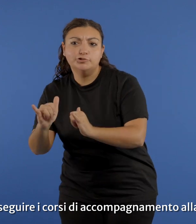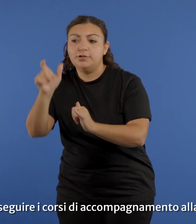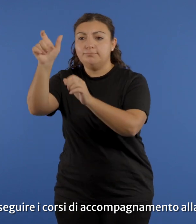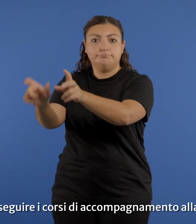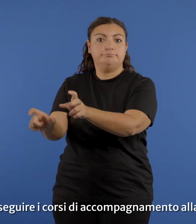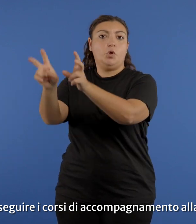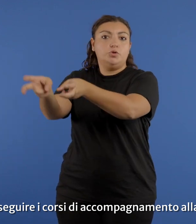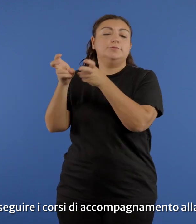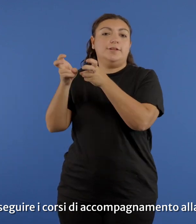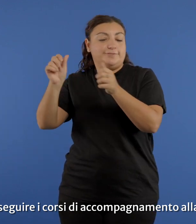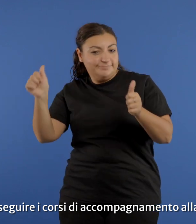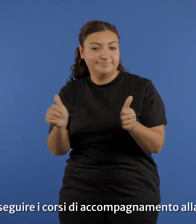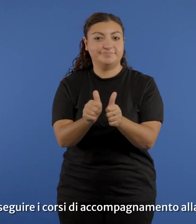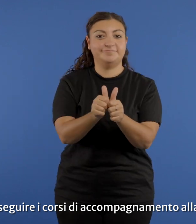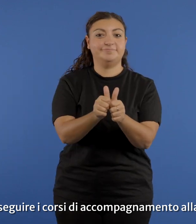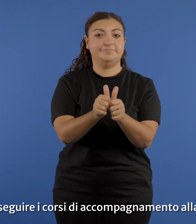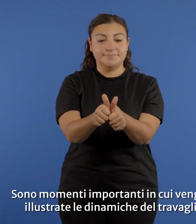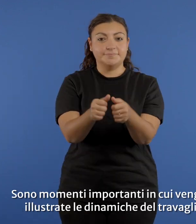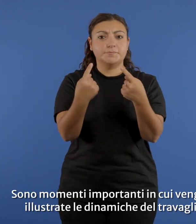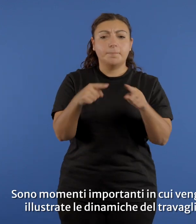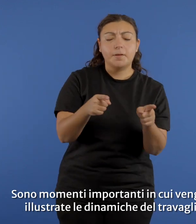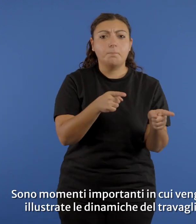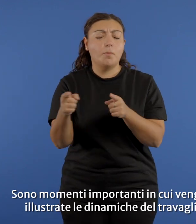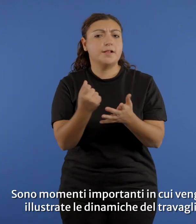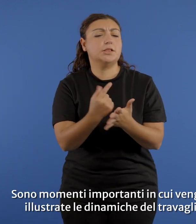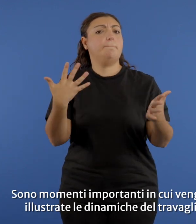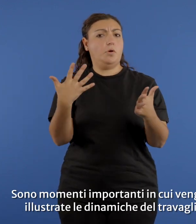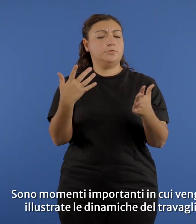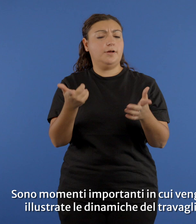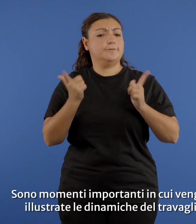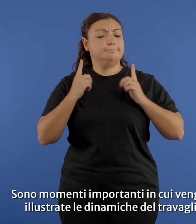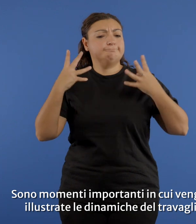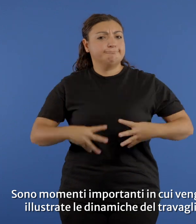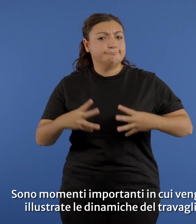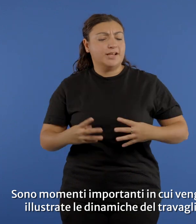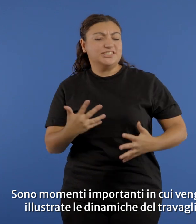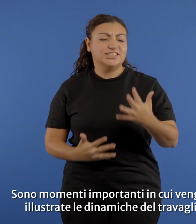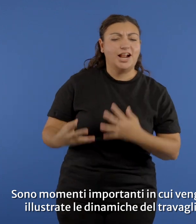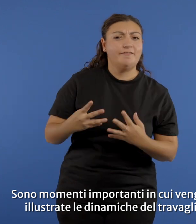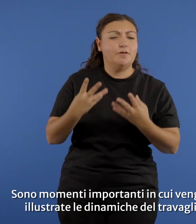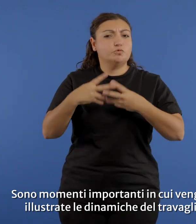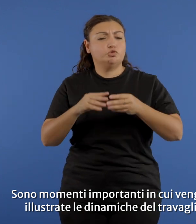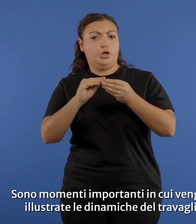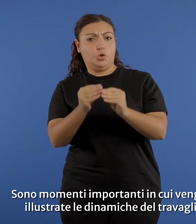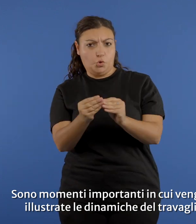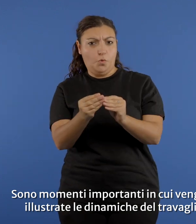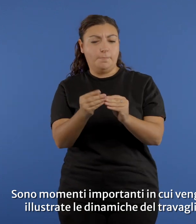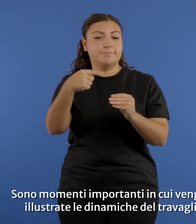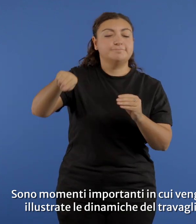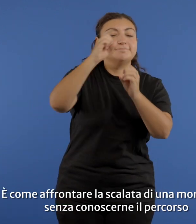accompagnamento alla nascita. Sono momenti importanti in cui vengono illustrate le dinamiche del travaglio e come